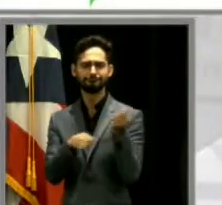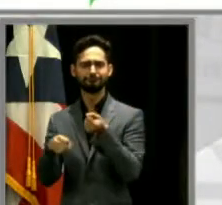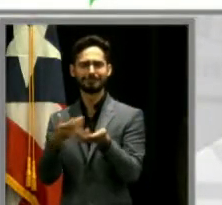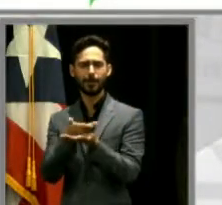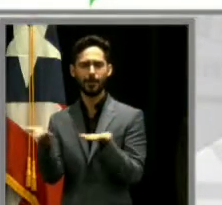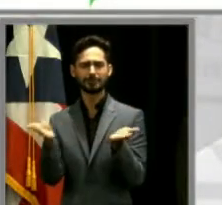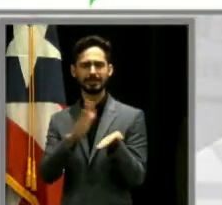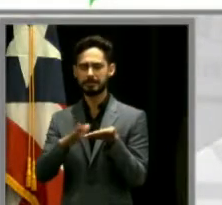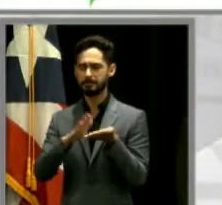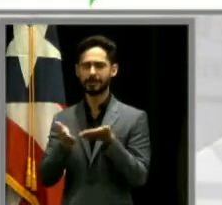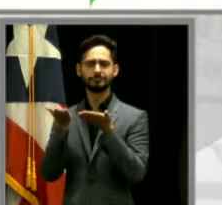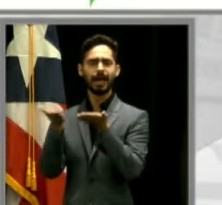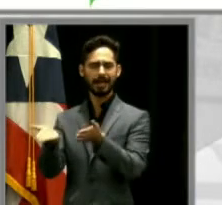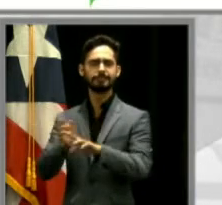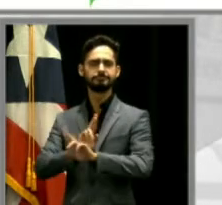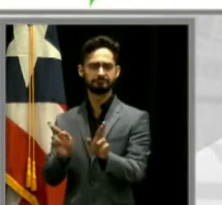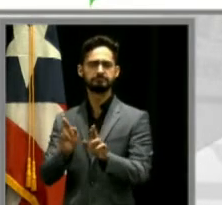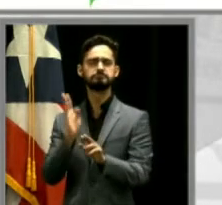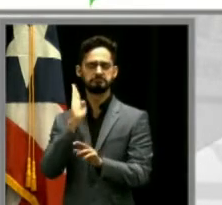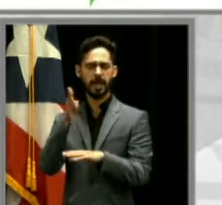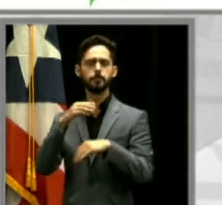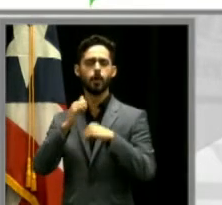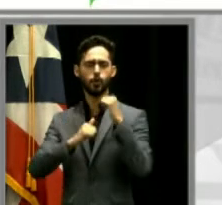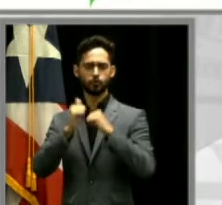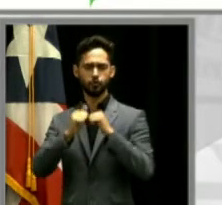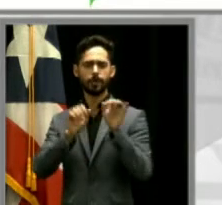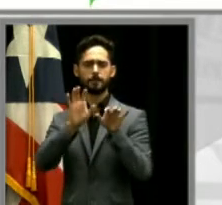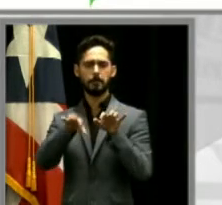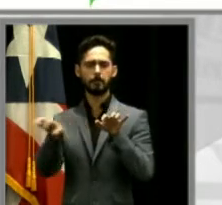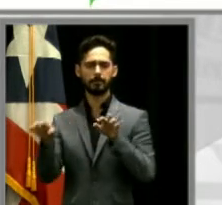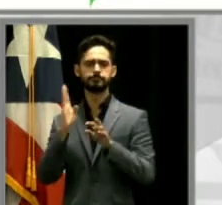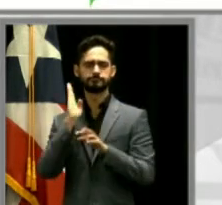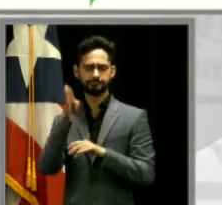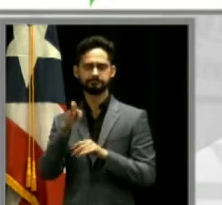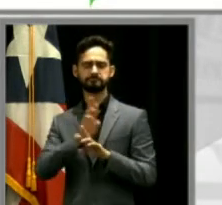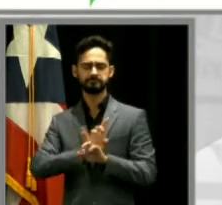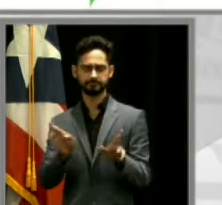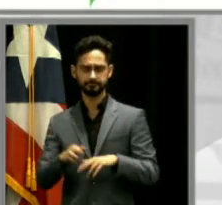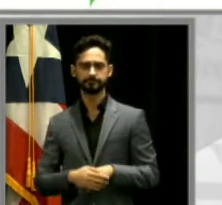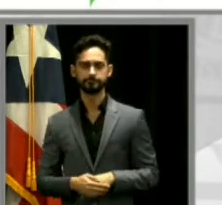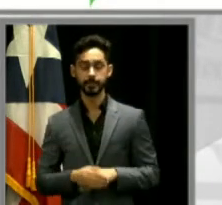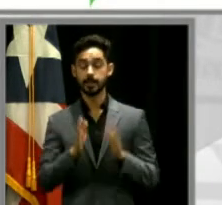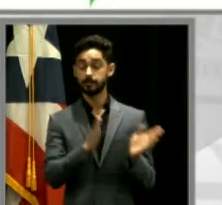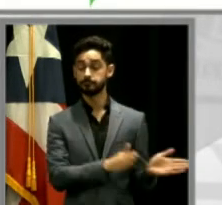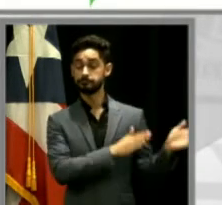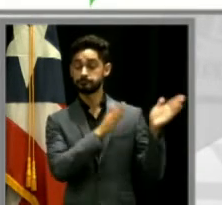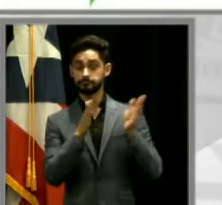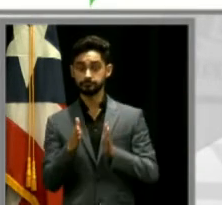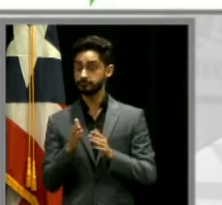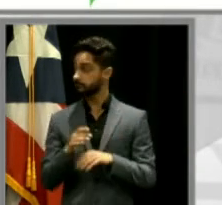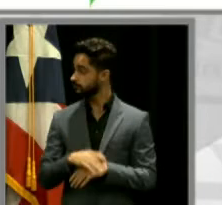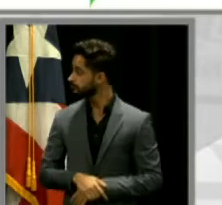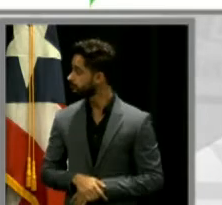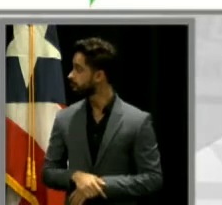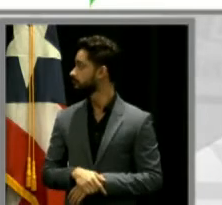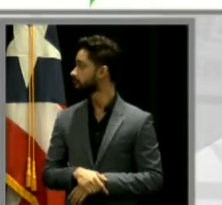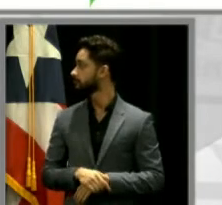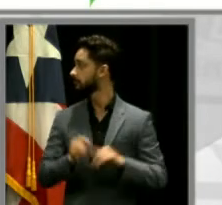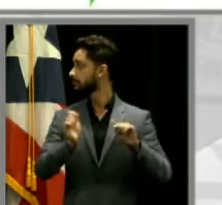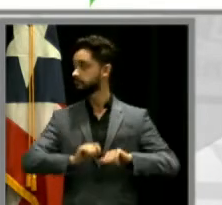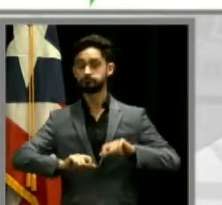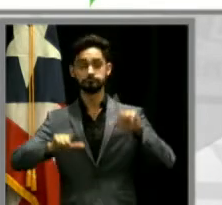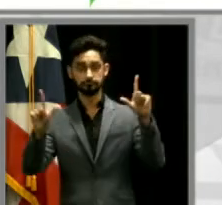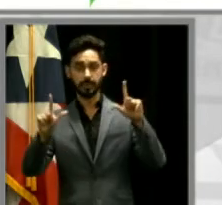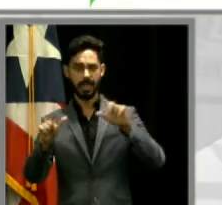Aquí tenemos también, podemos visualizar, tenemos el área de diálisis en la parte de arriba, a mano